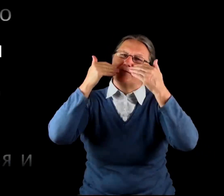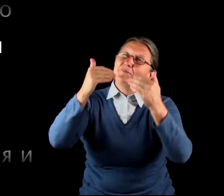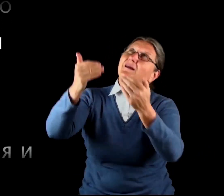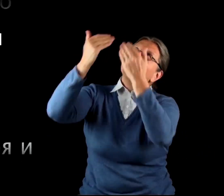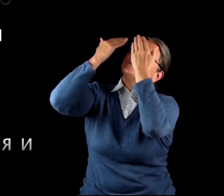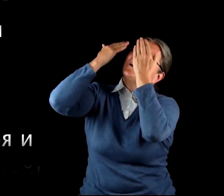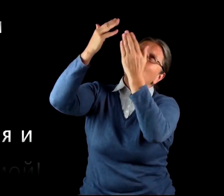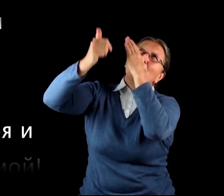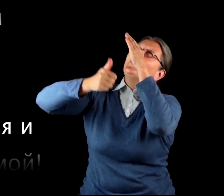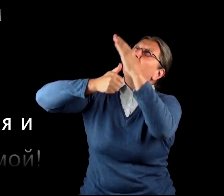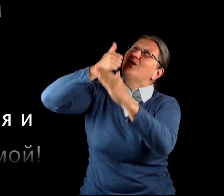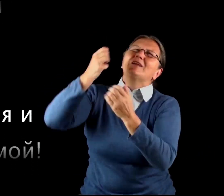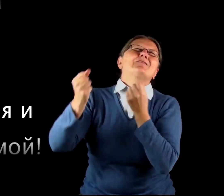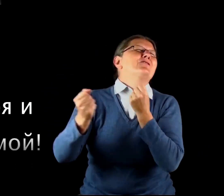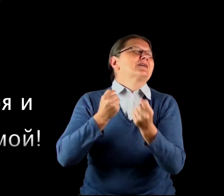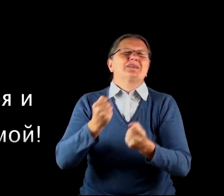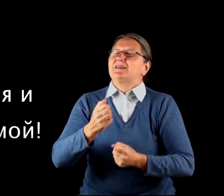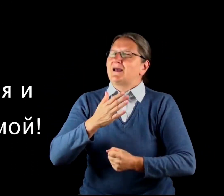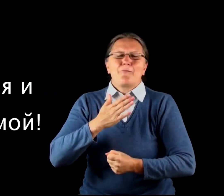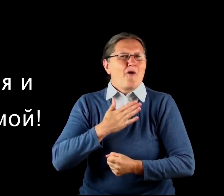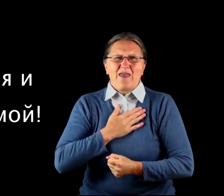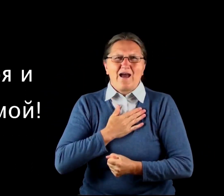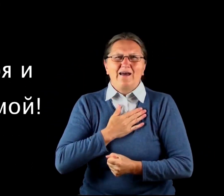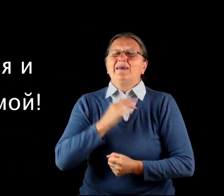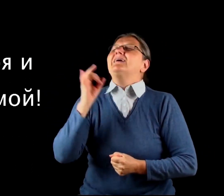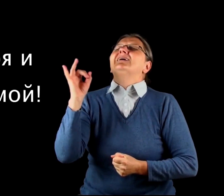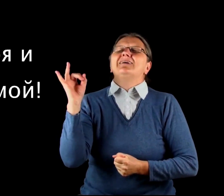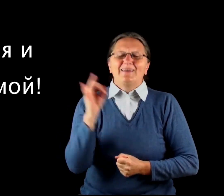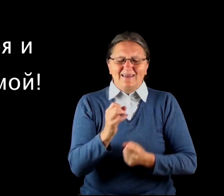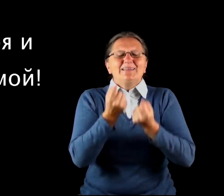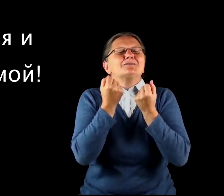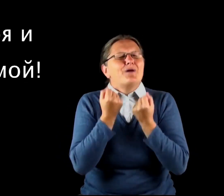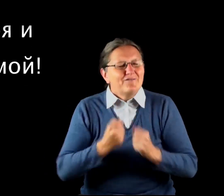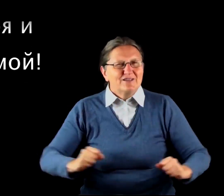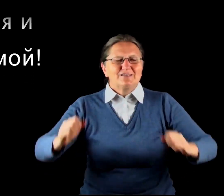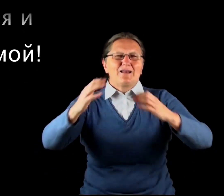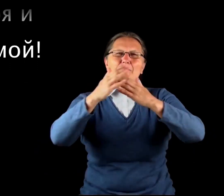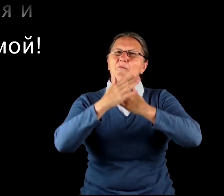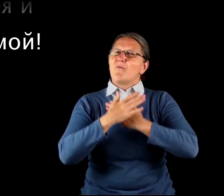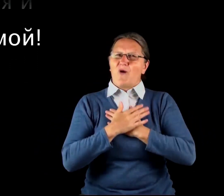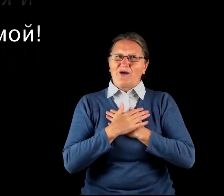Тобою, Господи, Твердыня моя И Избавитель мой.